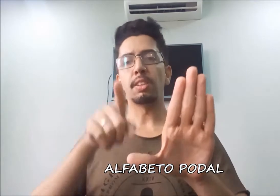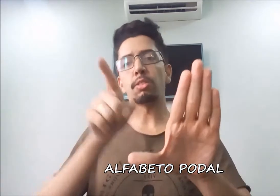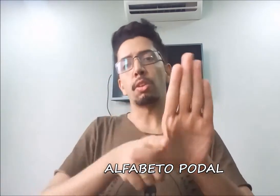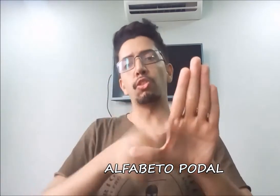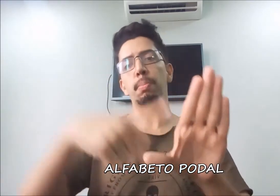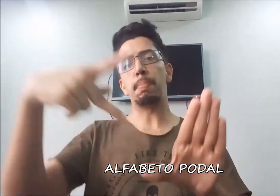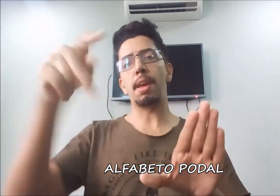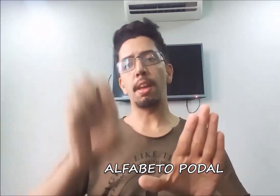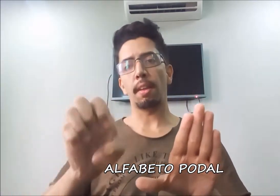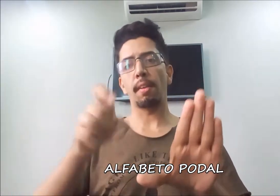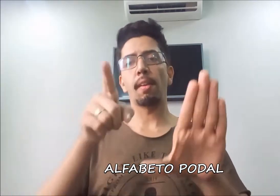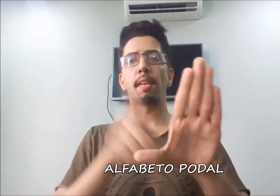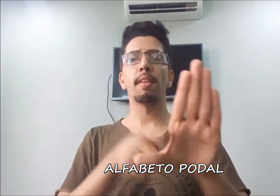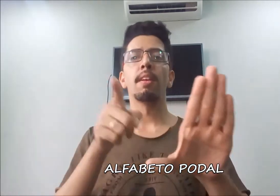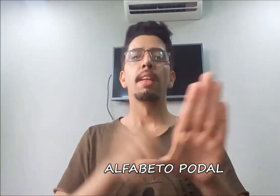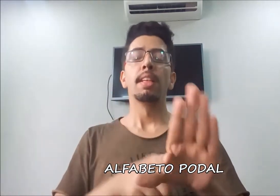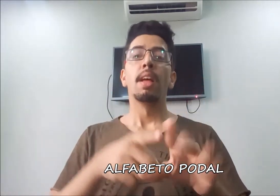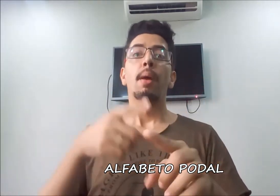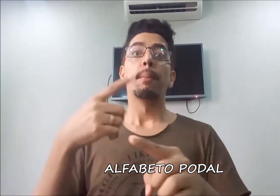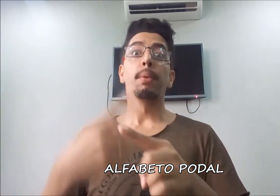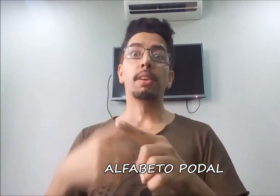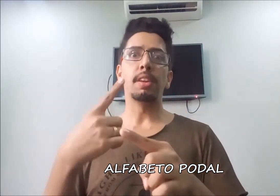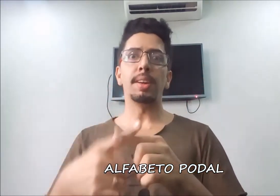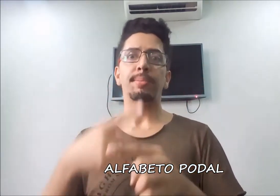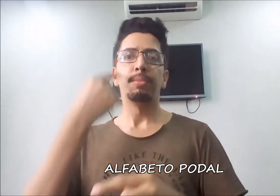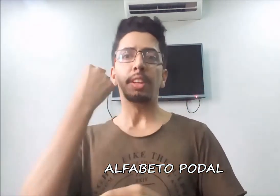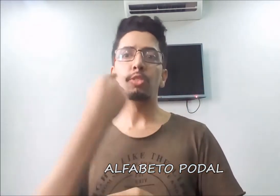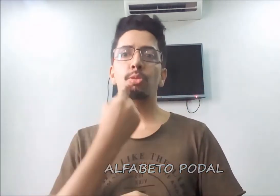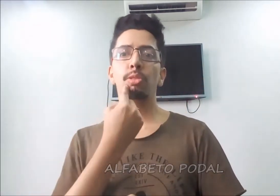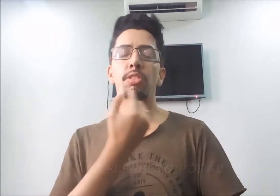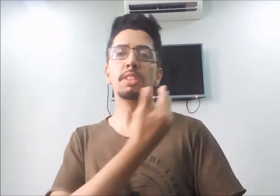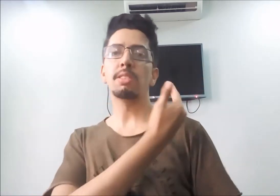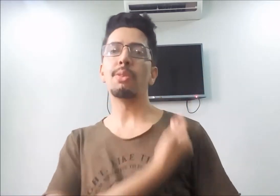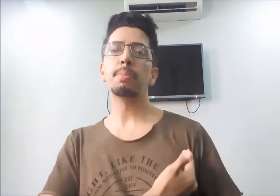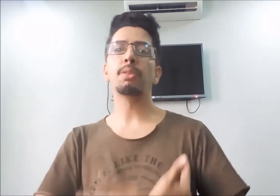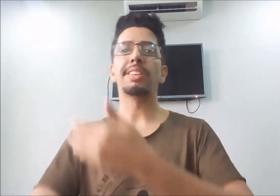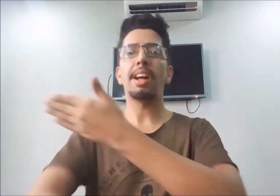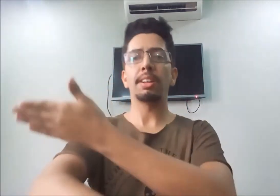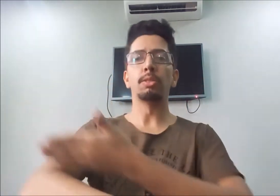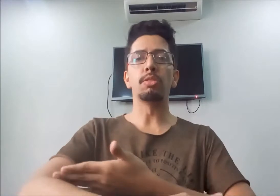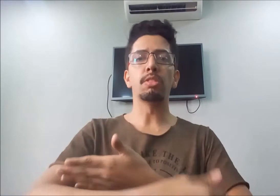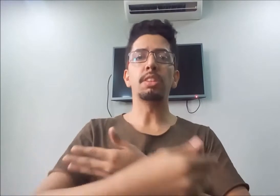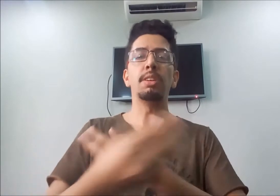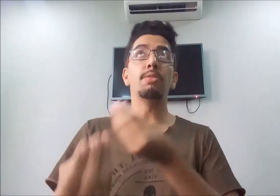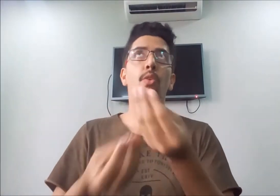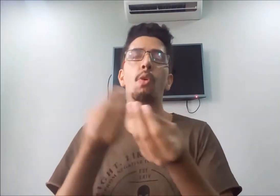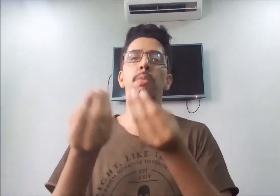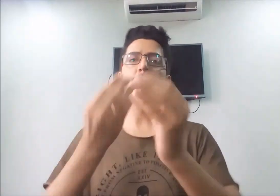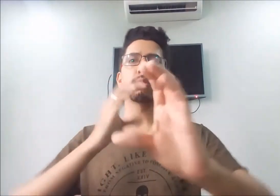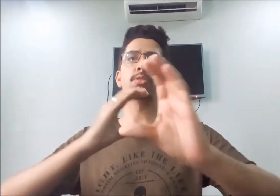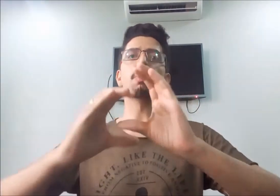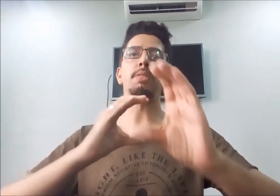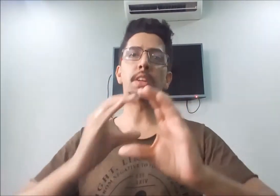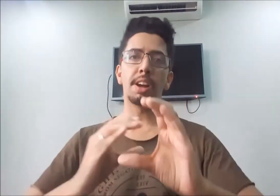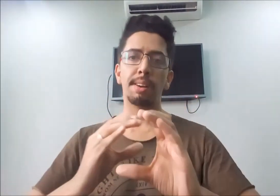este é sinal de pé. Por quê? Tem surdos que são amputados e como eles vão se comunicar?